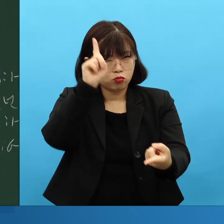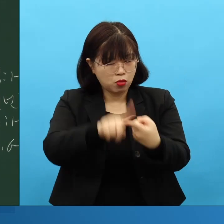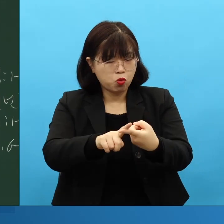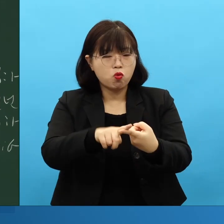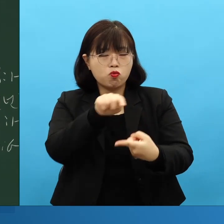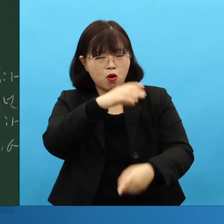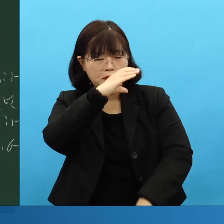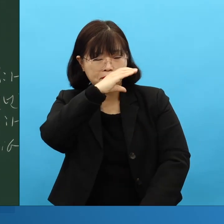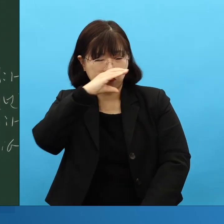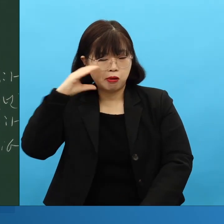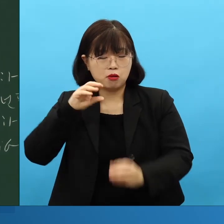그 응답은